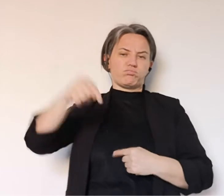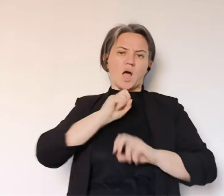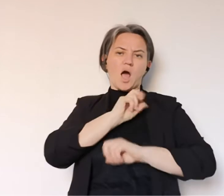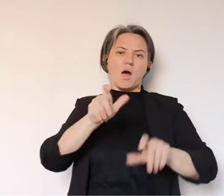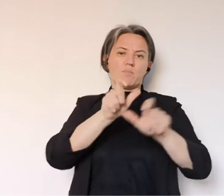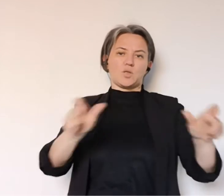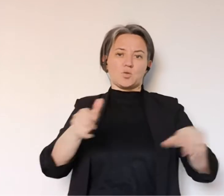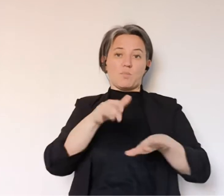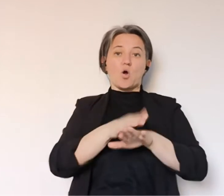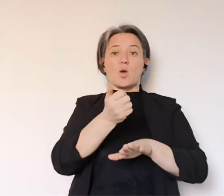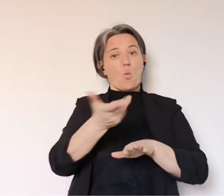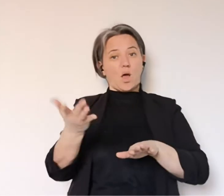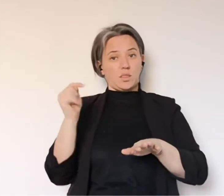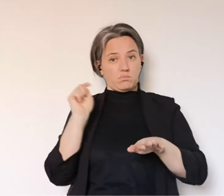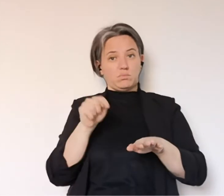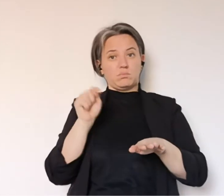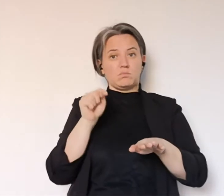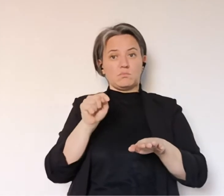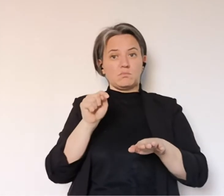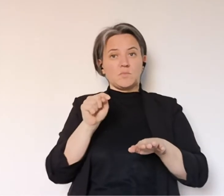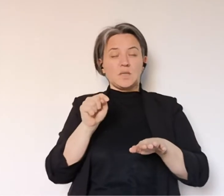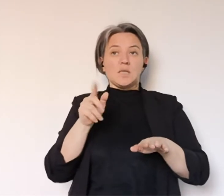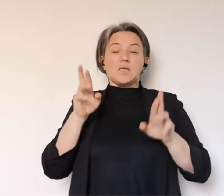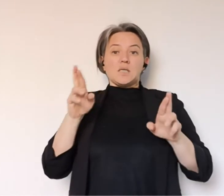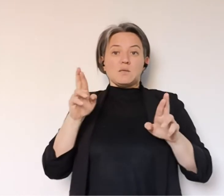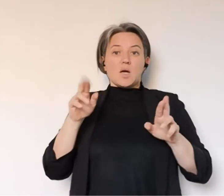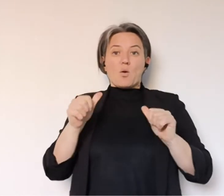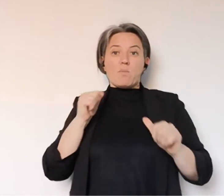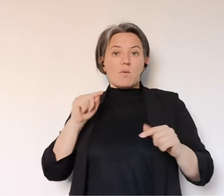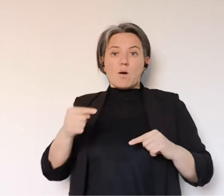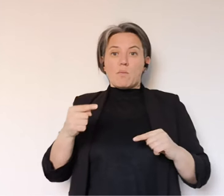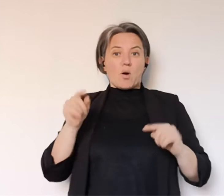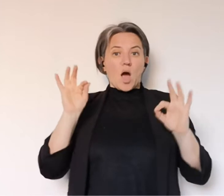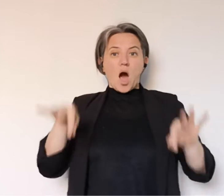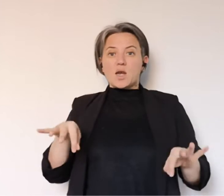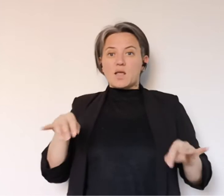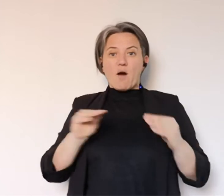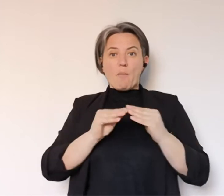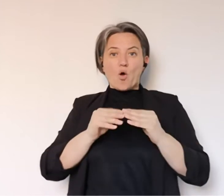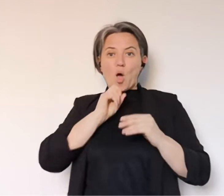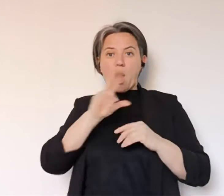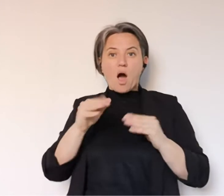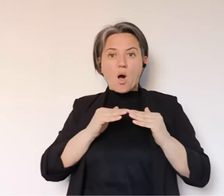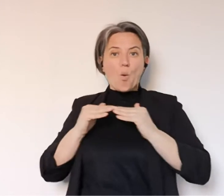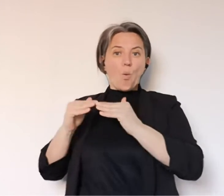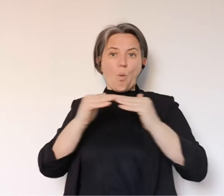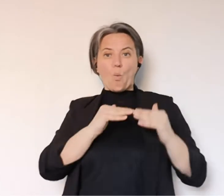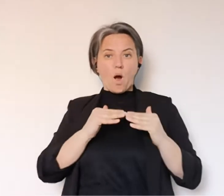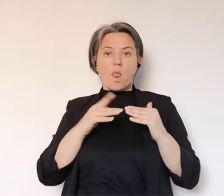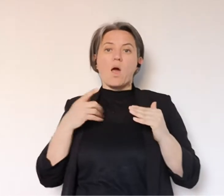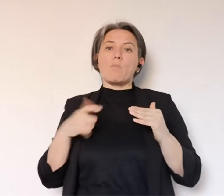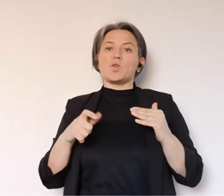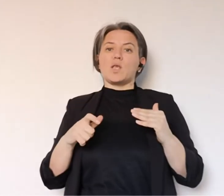comunicazioni che diamo sui decessi e spero che insomma quello che ha detto si traduca presto in una linea comunicativa univoca